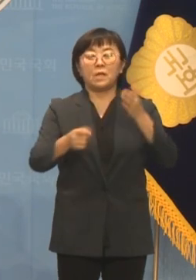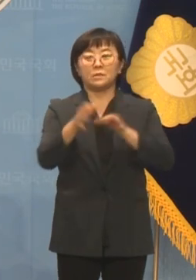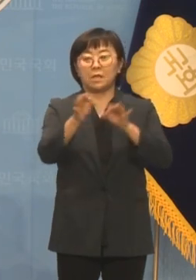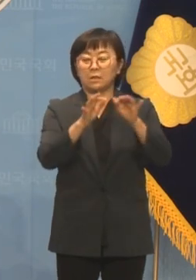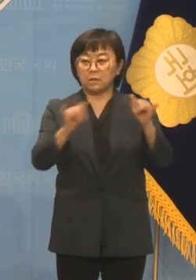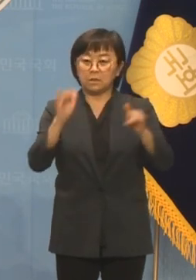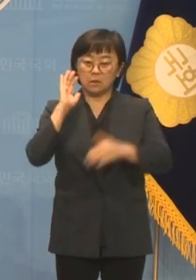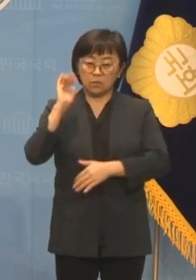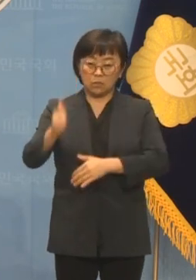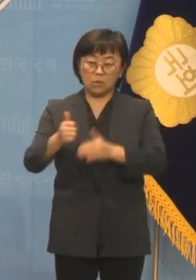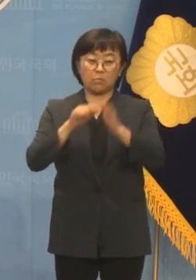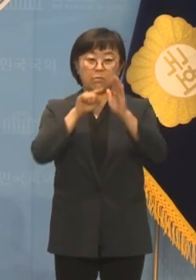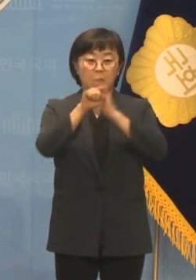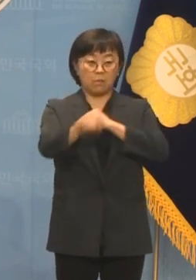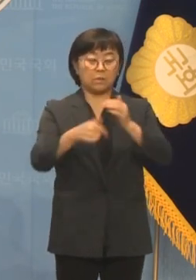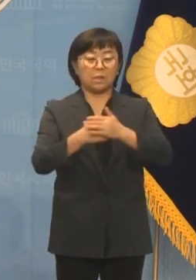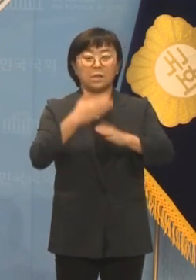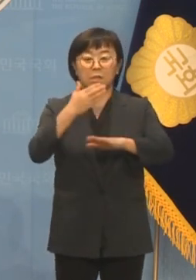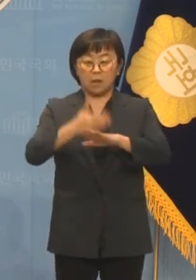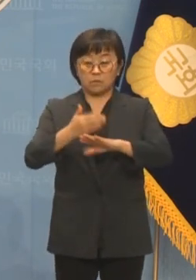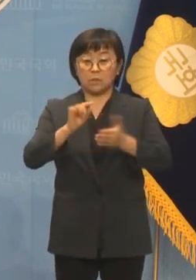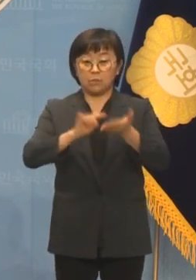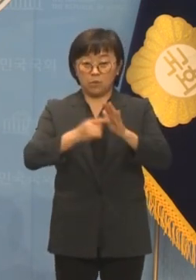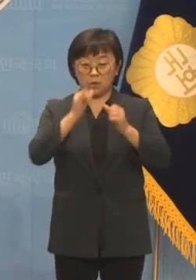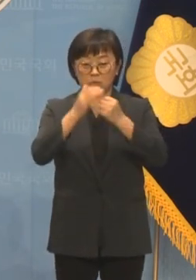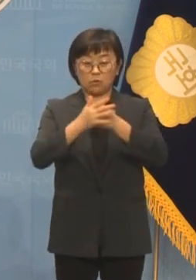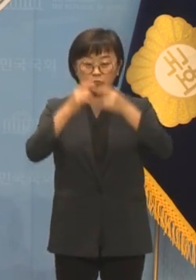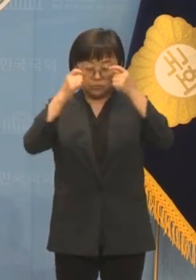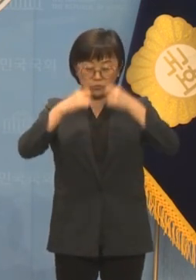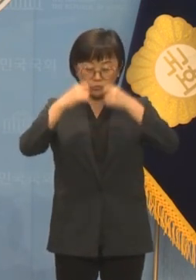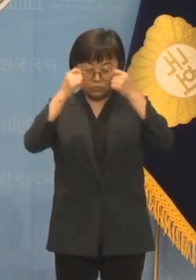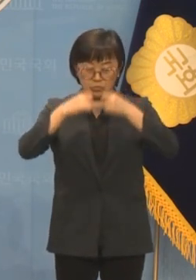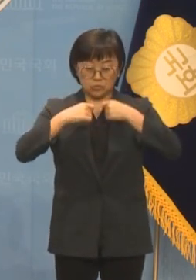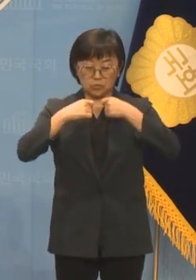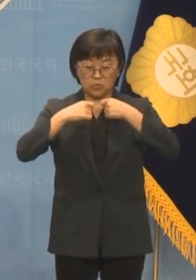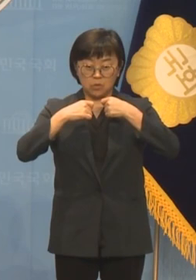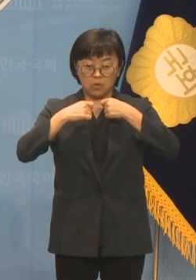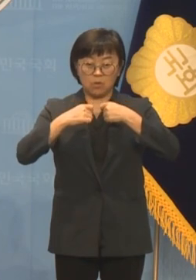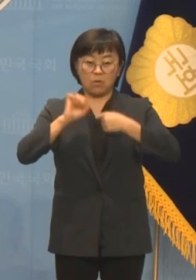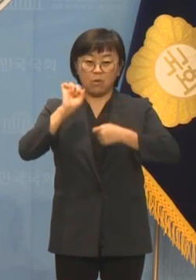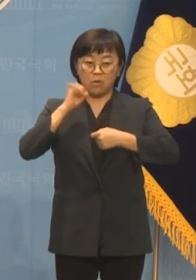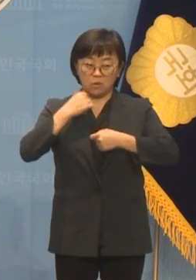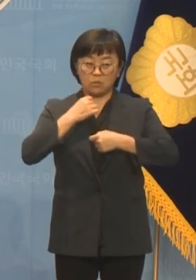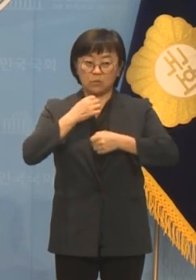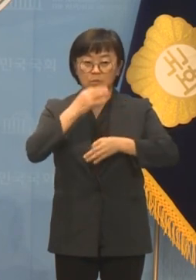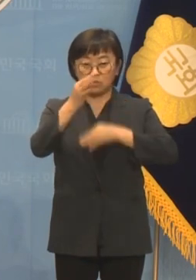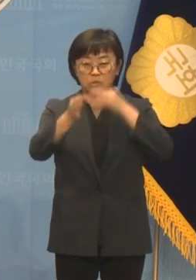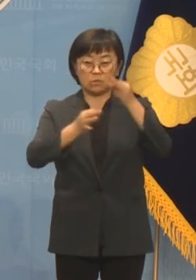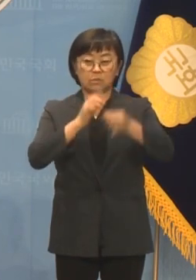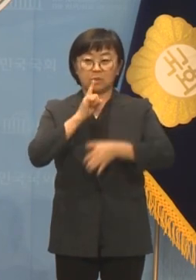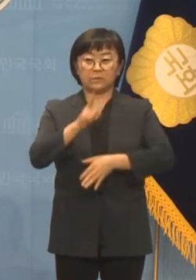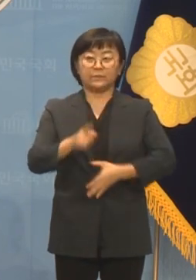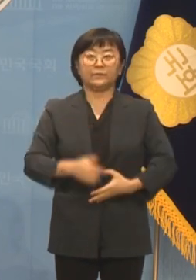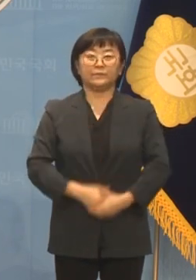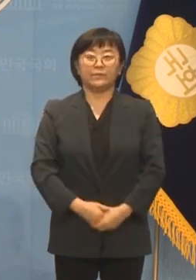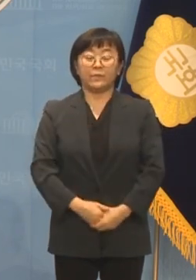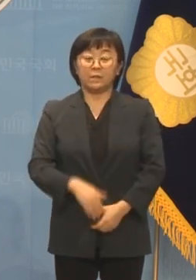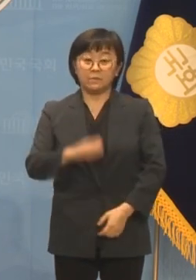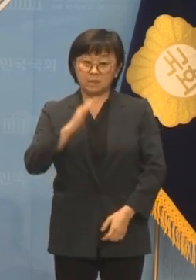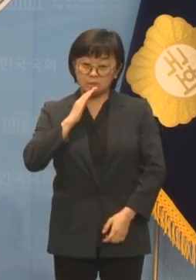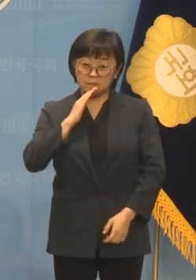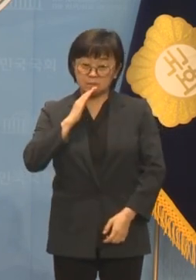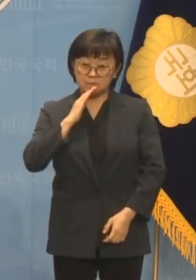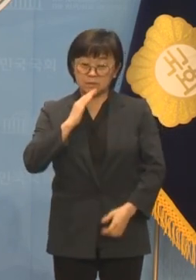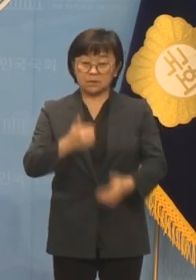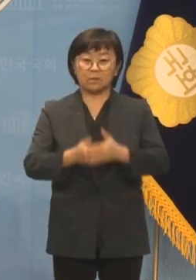대통령의 방문에 감사를 표하고 눈물로 어려움을 호소했다고 밝혔습니다. 사실입니까?